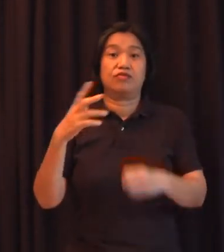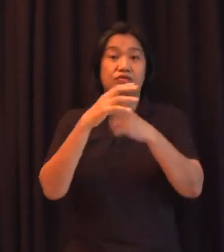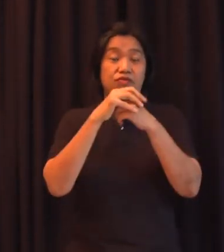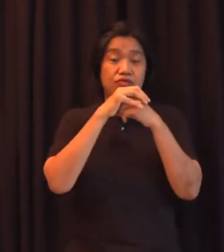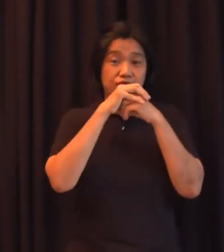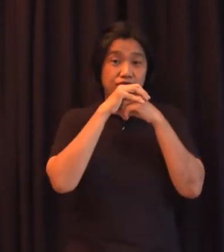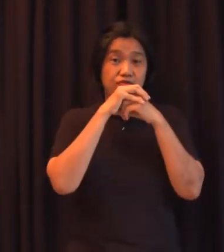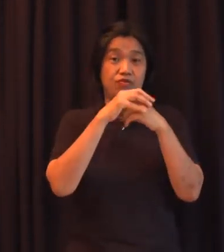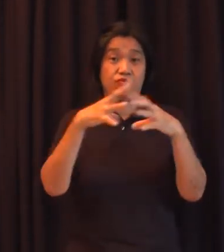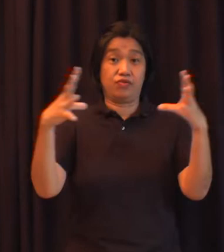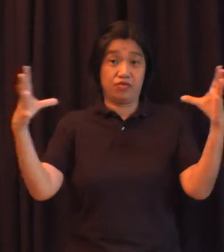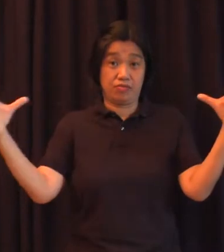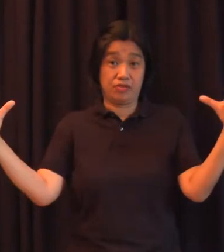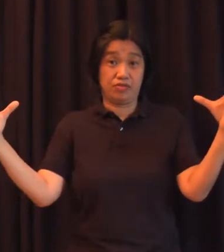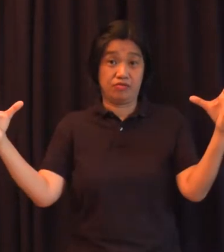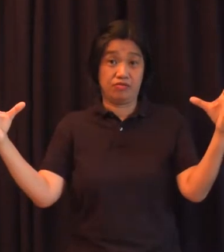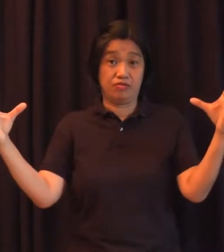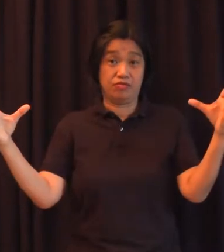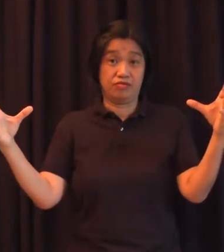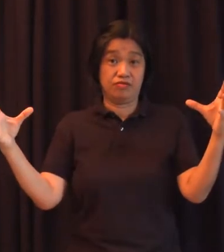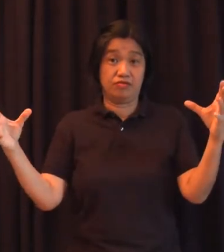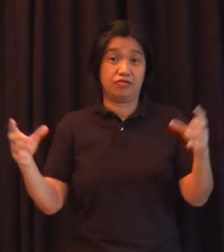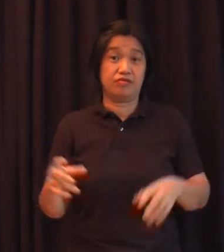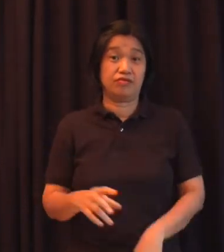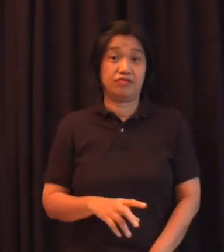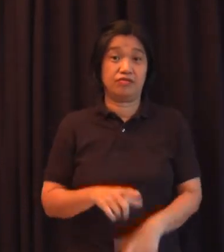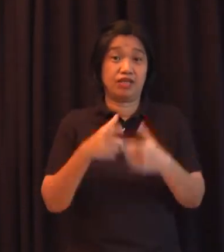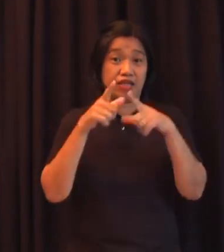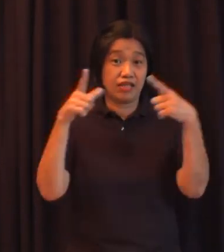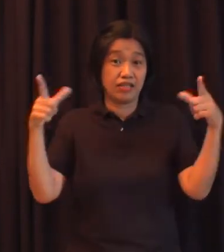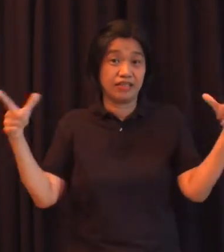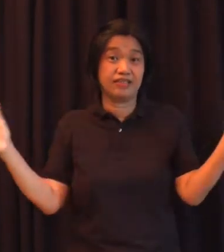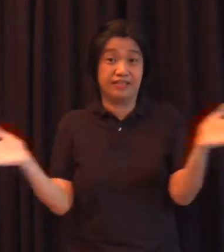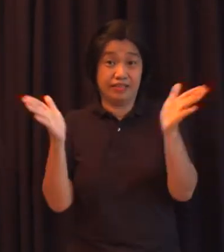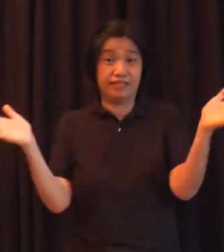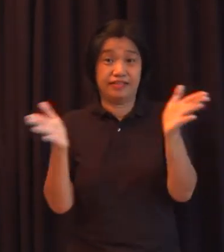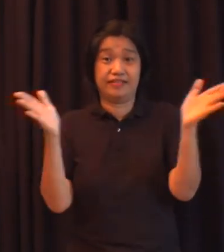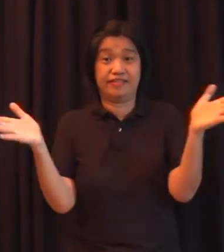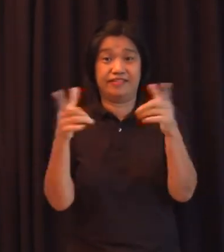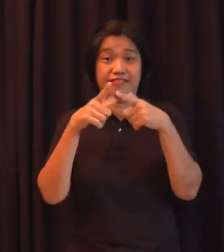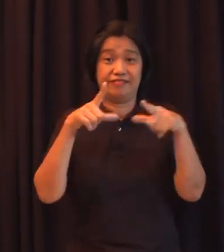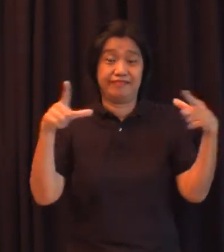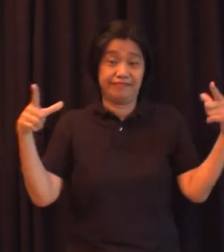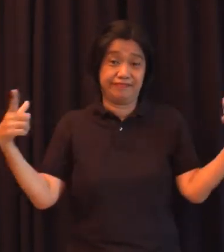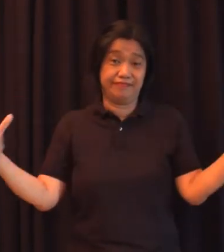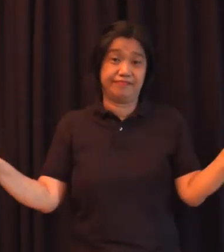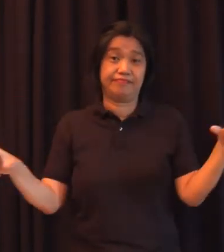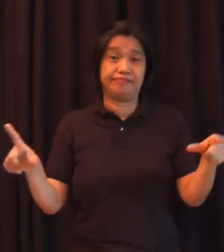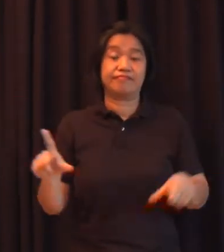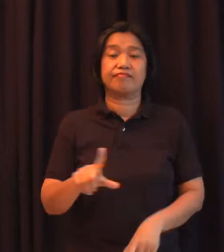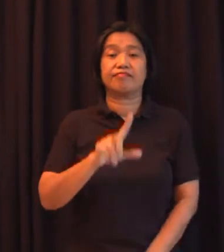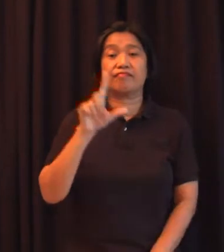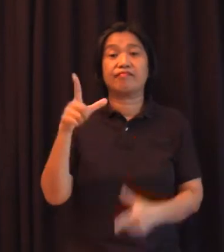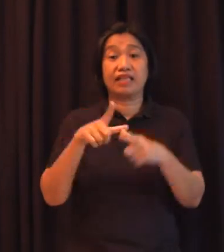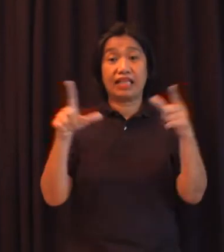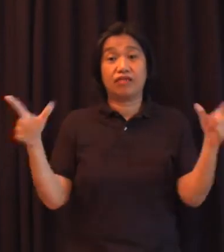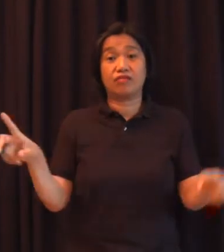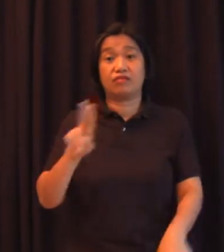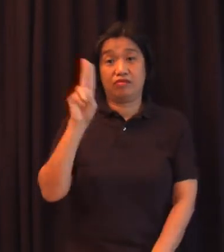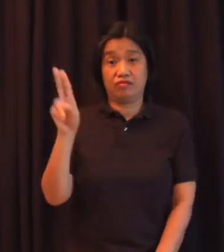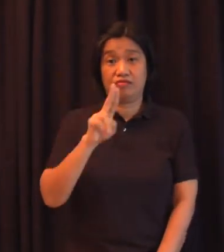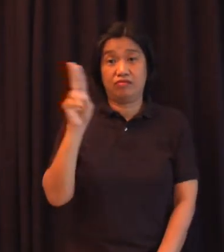para maging pambansang wika at wikang pangturo. At pang-apat, yung intelektualisasyon ng